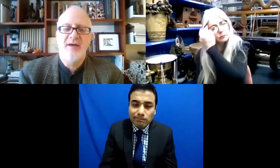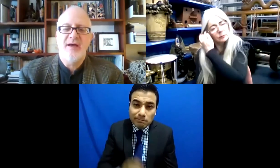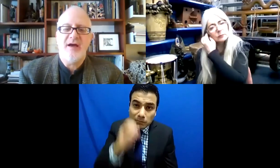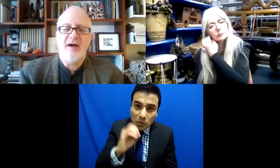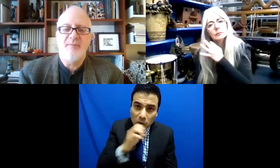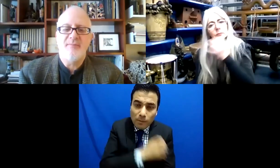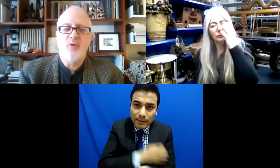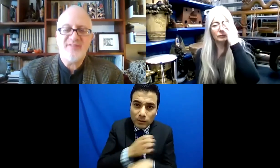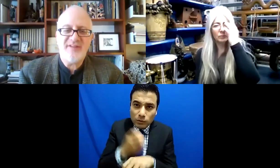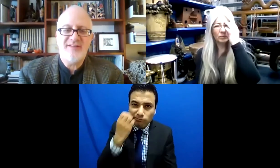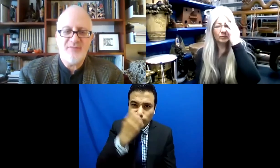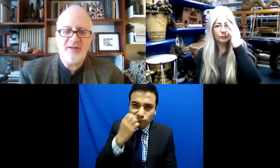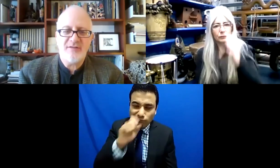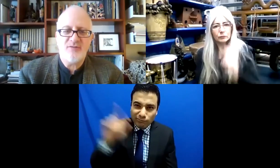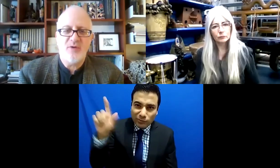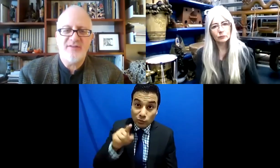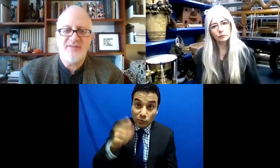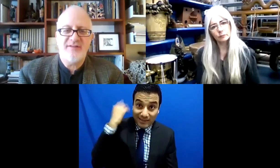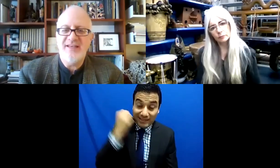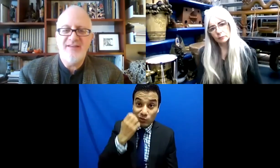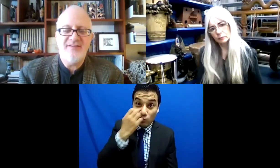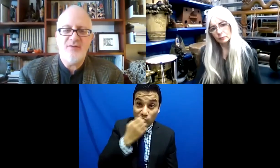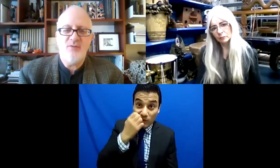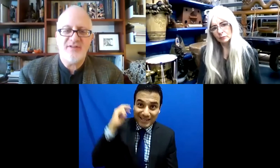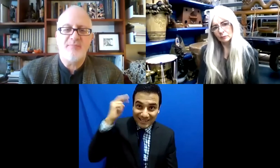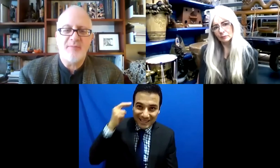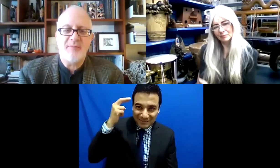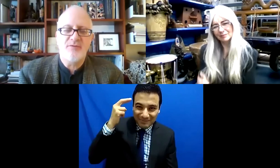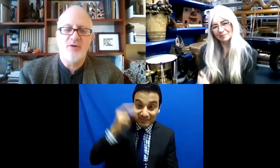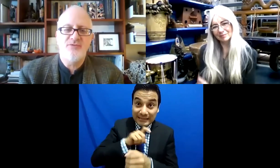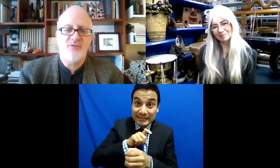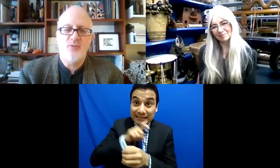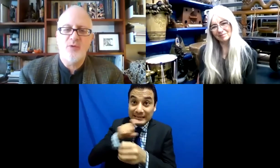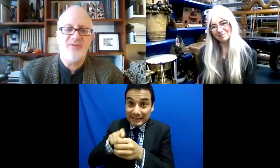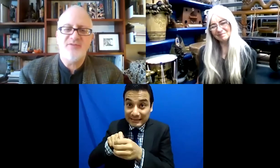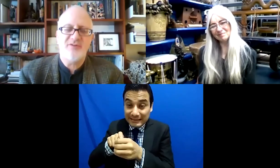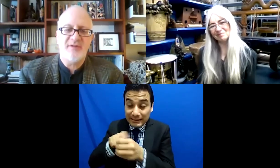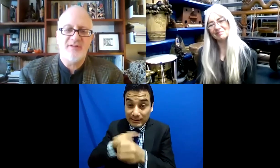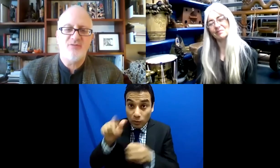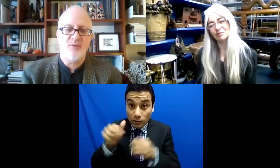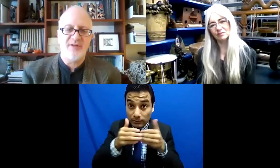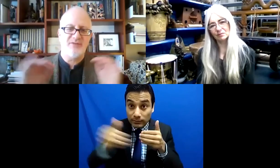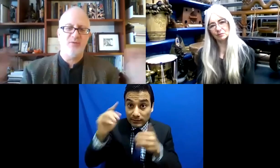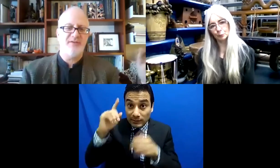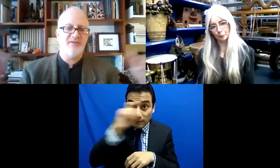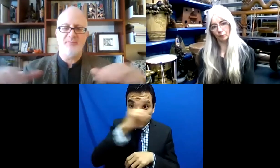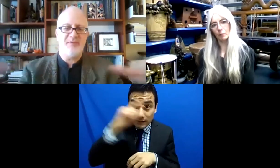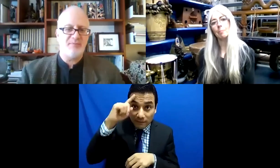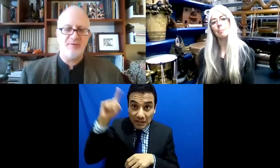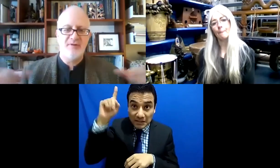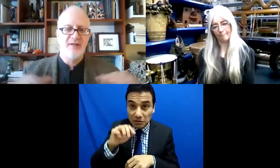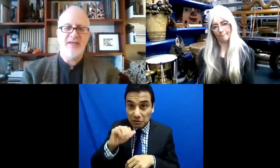fuiste aceptada por la Real Academia. ¿Fue distinto? ¿Fue difícil? ¿Fue fácil? ¿Fue